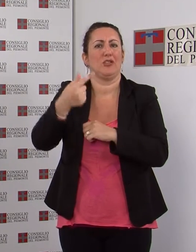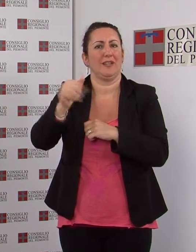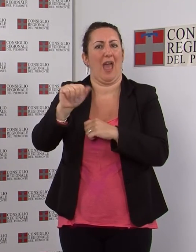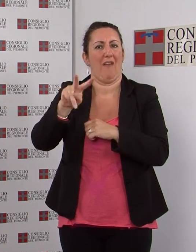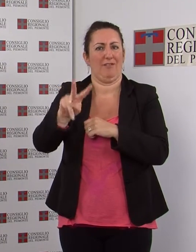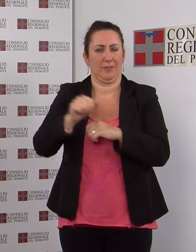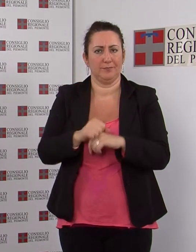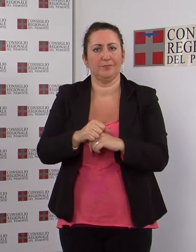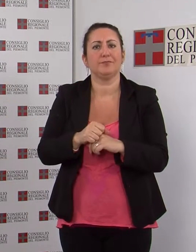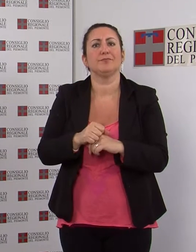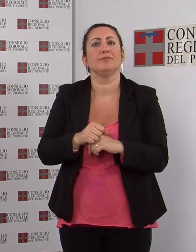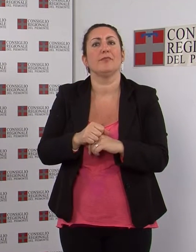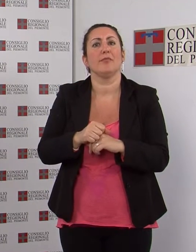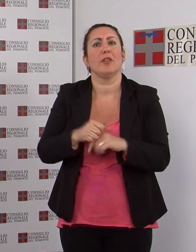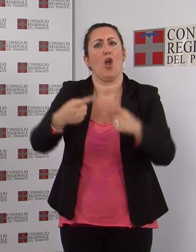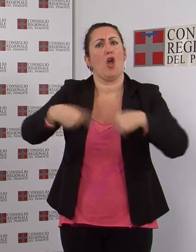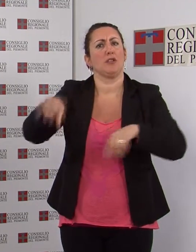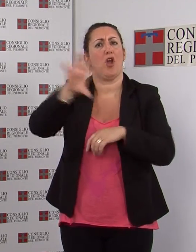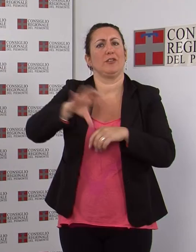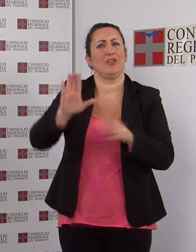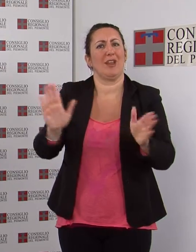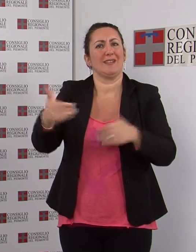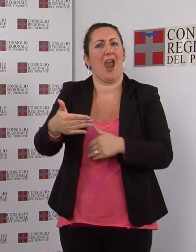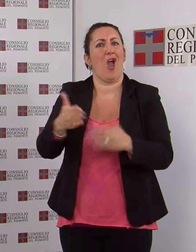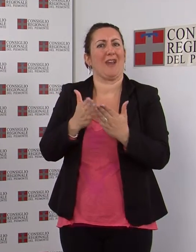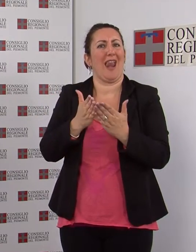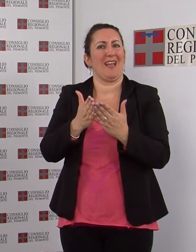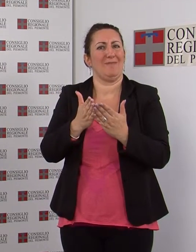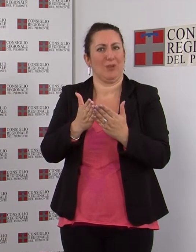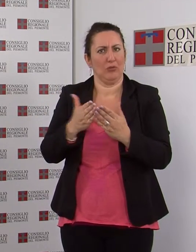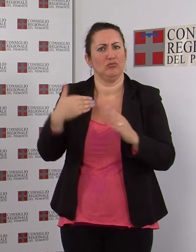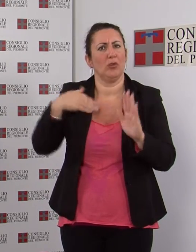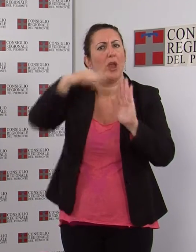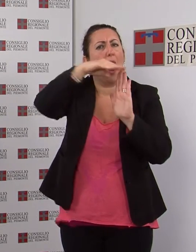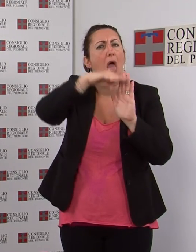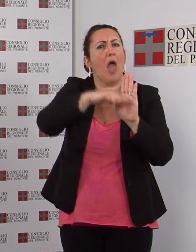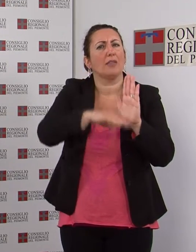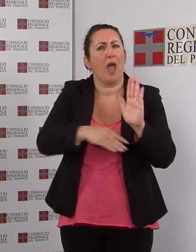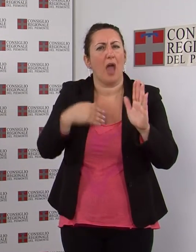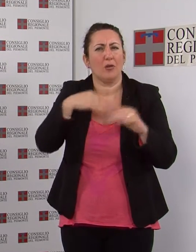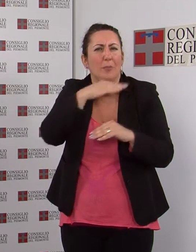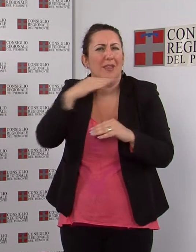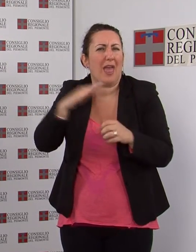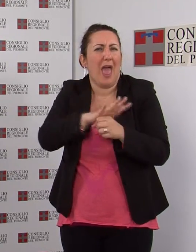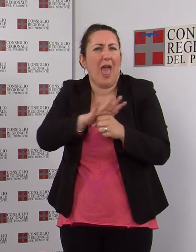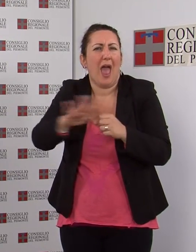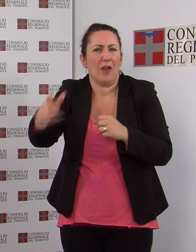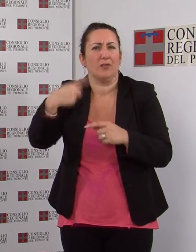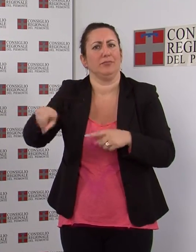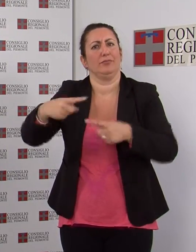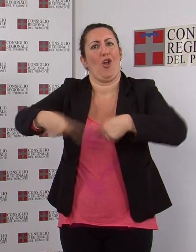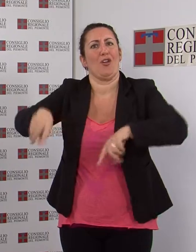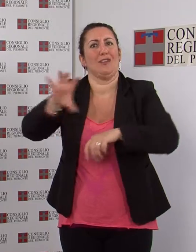Salone del Libro Un calendario fitto di incontri, convegni e spettacoli contraddistingue la partecipazione del Consiglio regionale alla